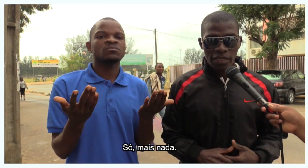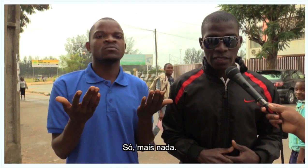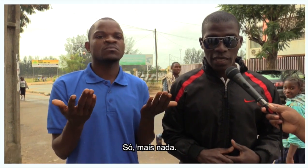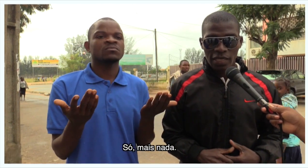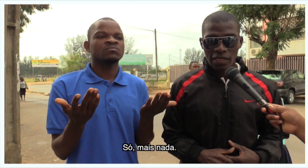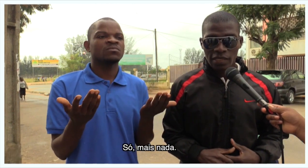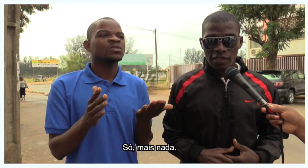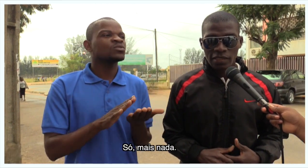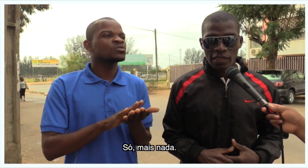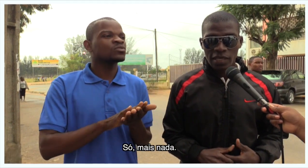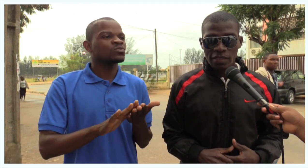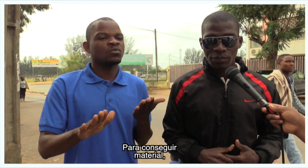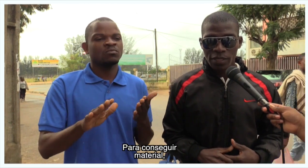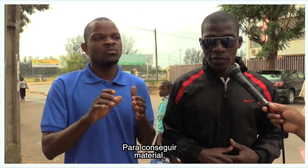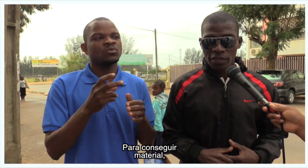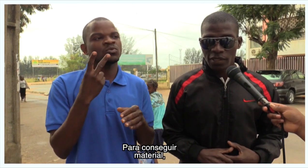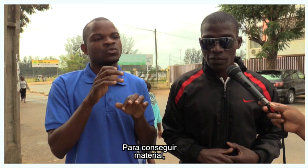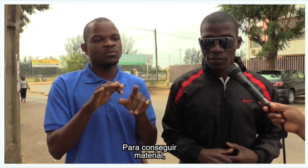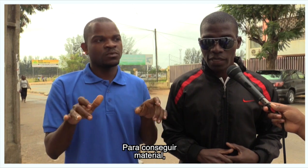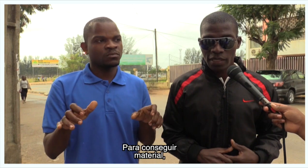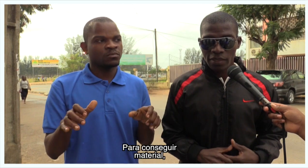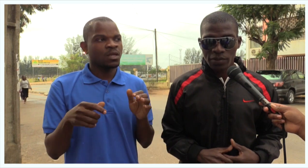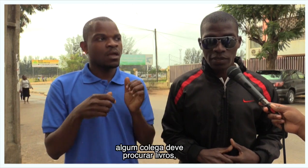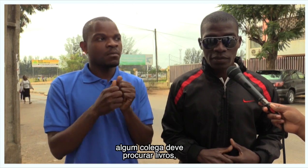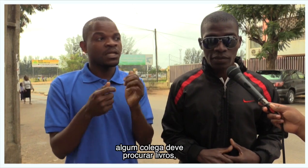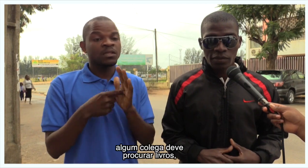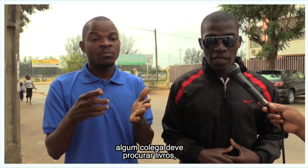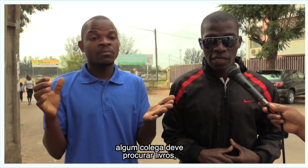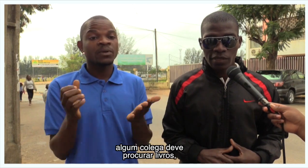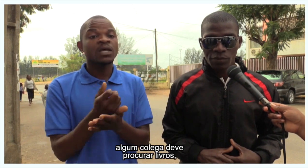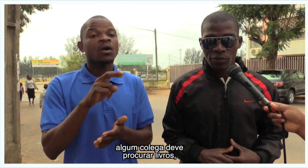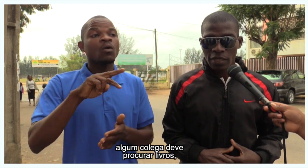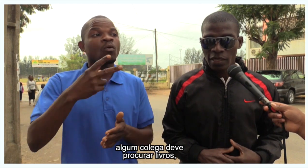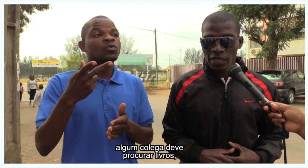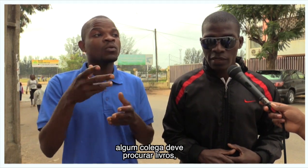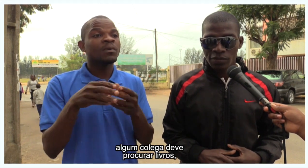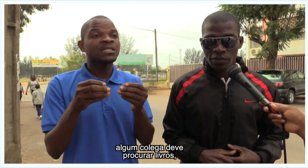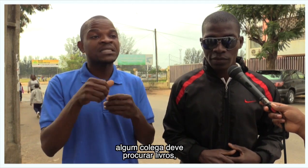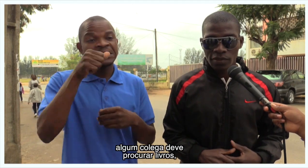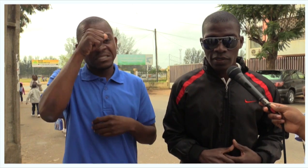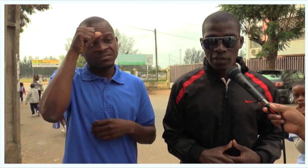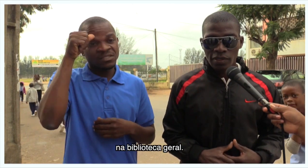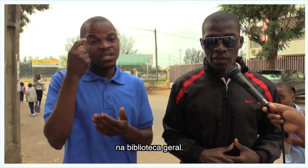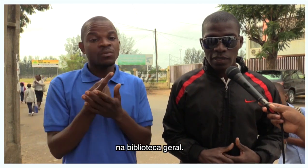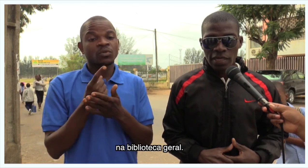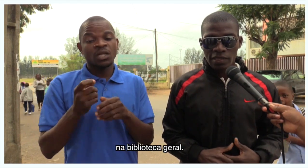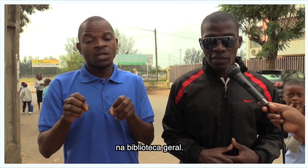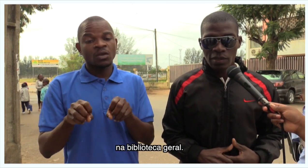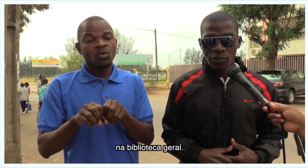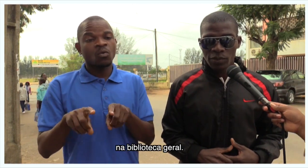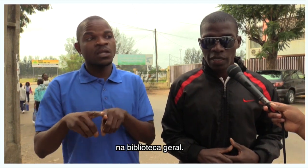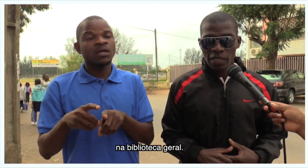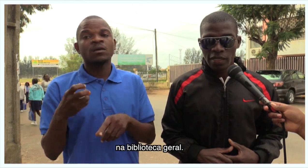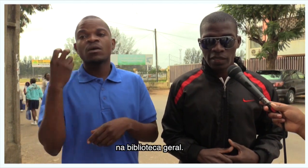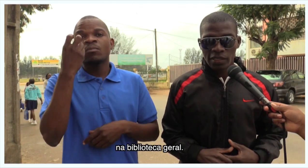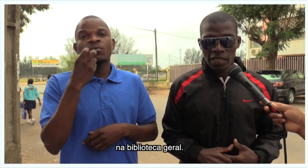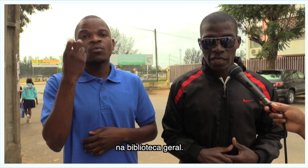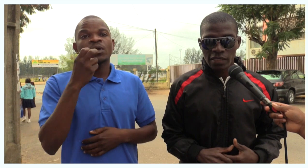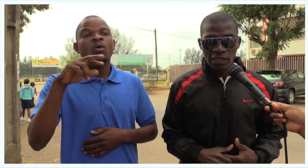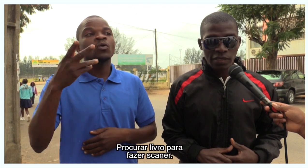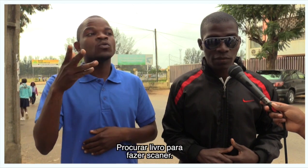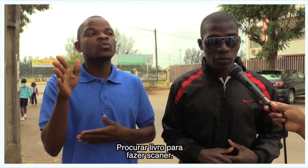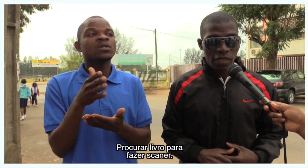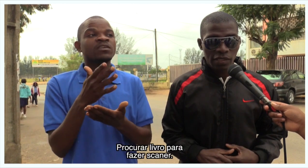mais nada. Daí, para conseguir um material, precisa o colega ir procurar livros na biblioteca